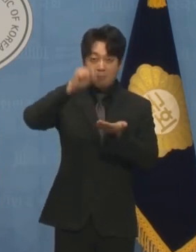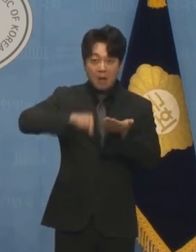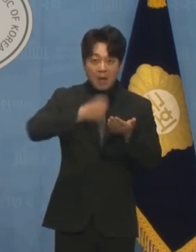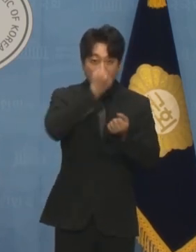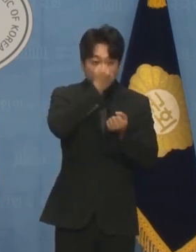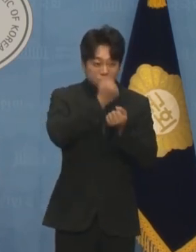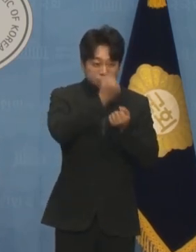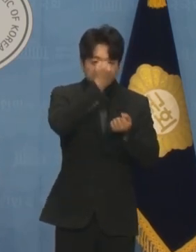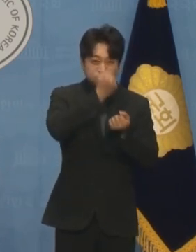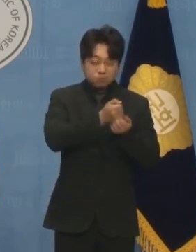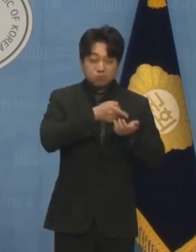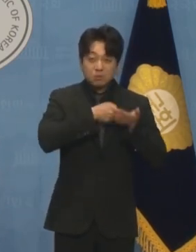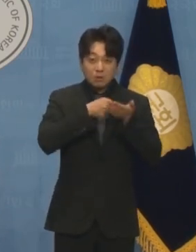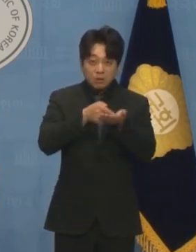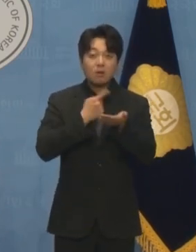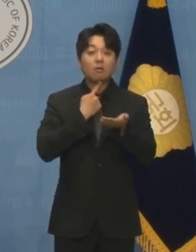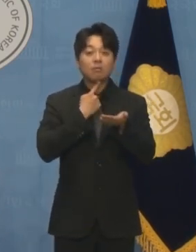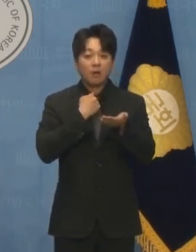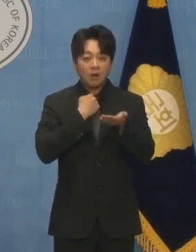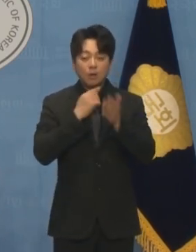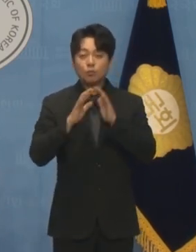똑똑히 기억하고 있습니다.